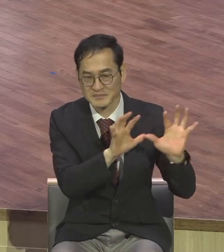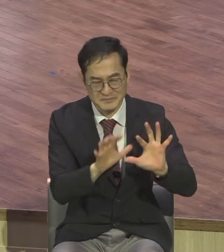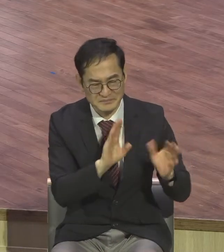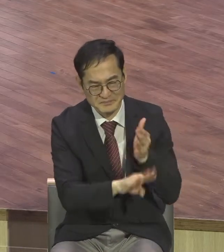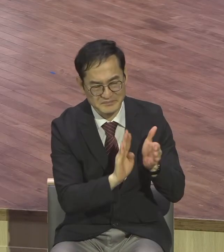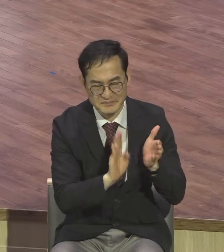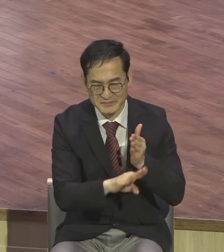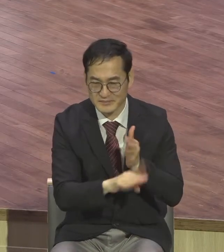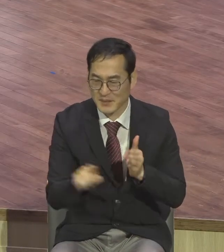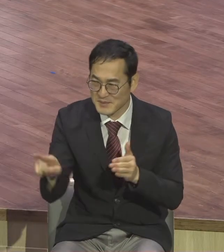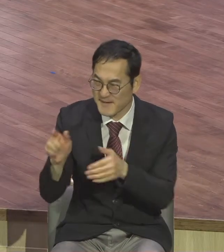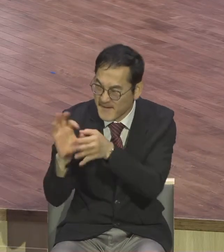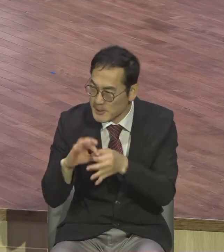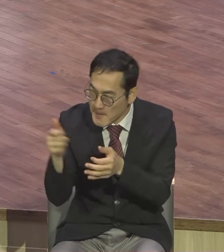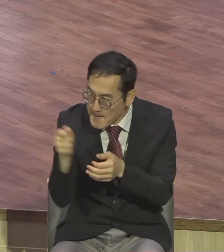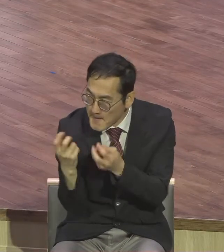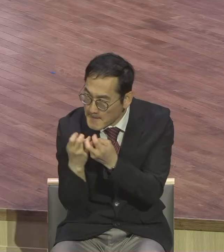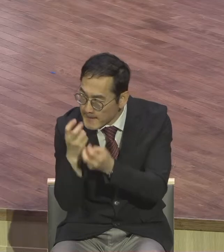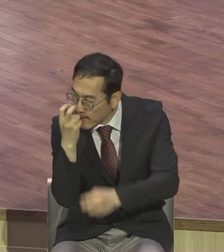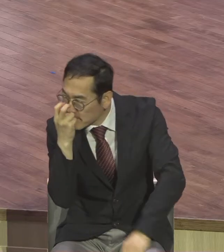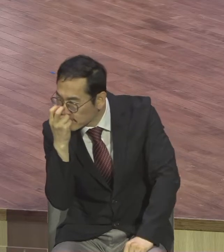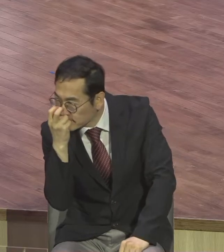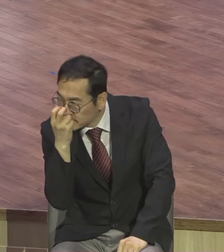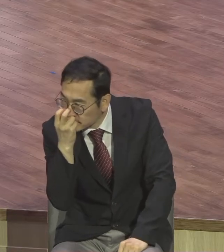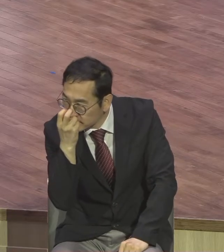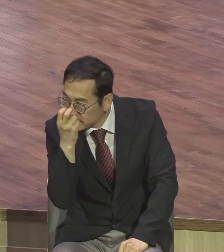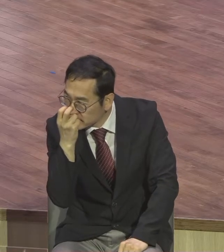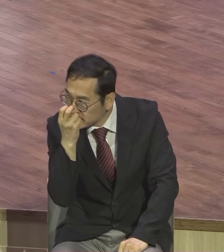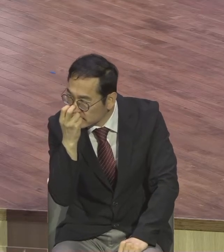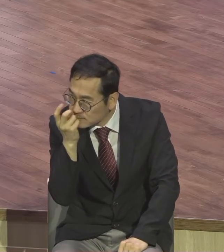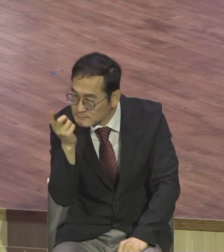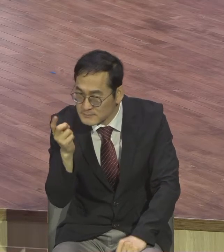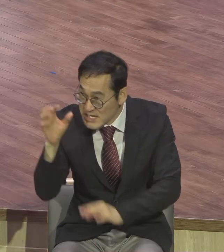바톤터치해가면서 예수님을 그렇게 공격을 했습니다.